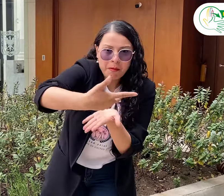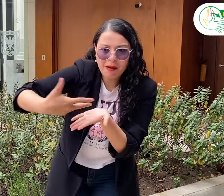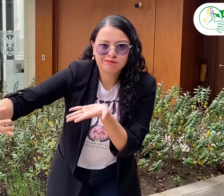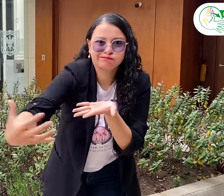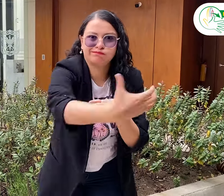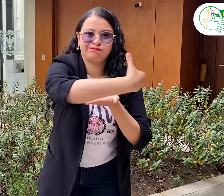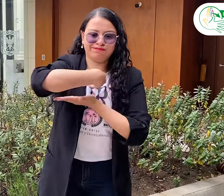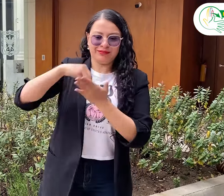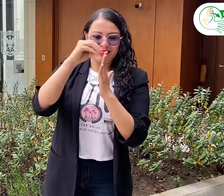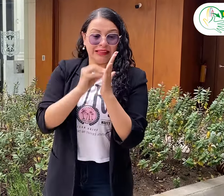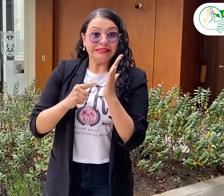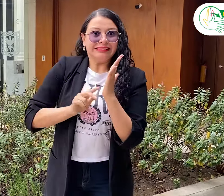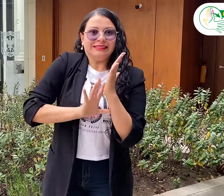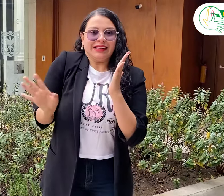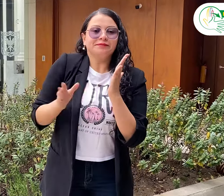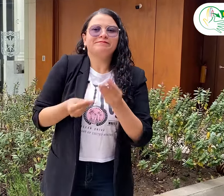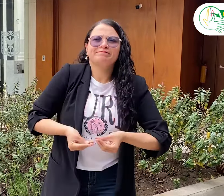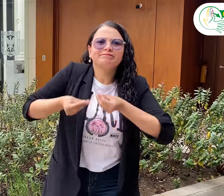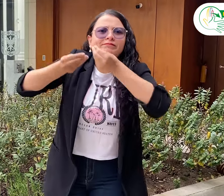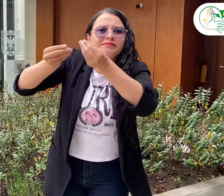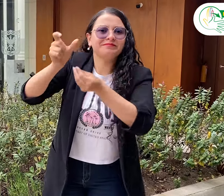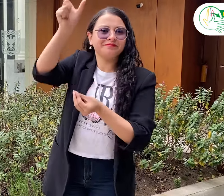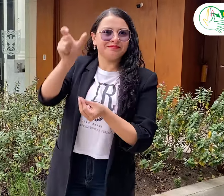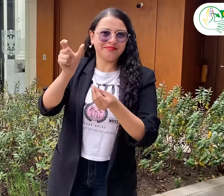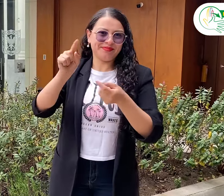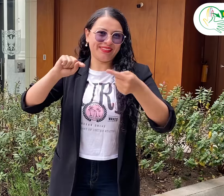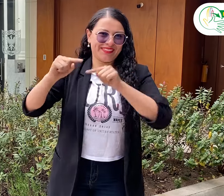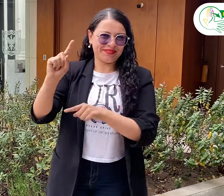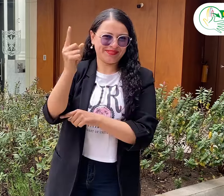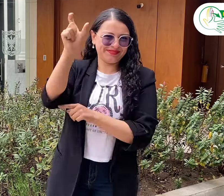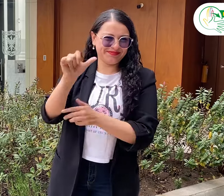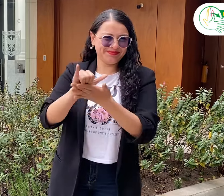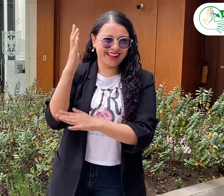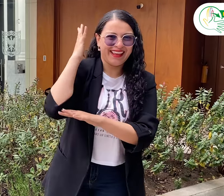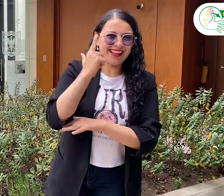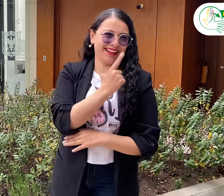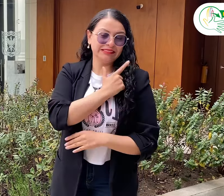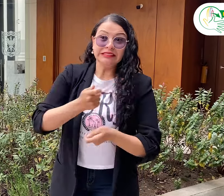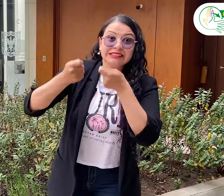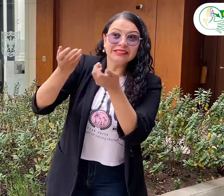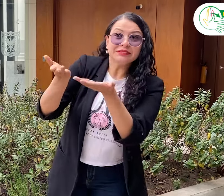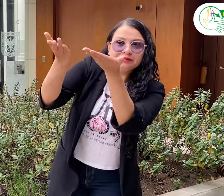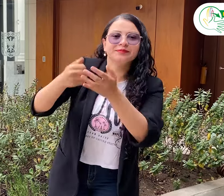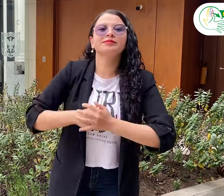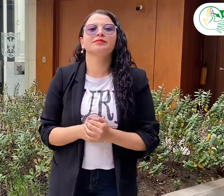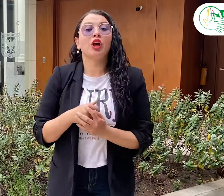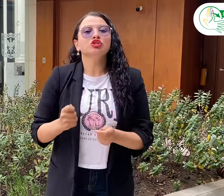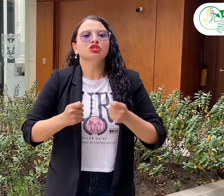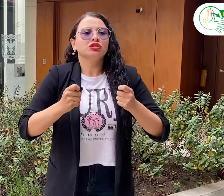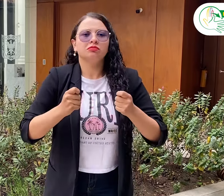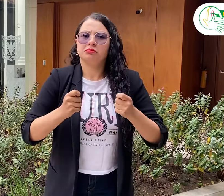recibieron en ese espacio fueron parte de los aportes que entregamos a Julián, el concejal, autor y ponente del proyecto de acuerdo, que